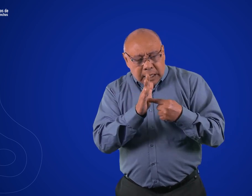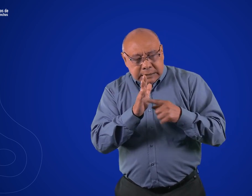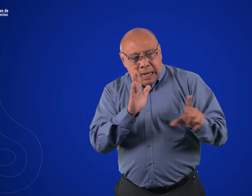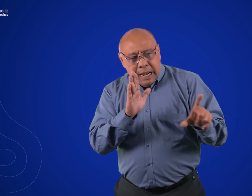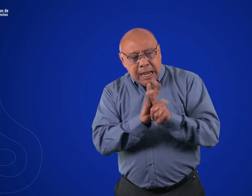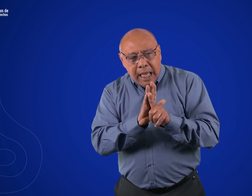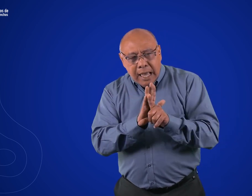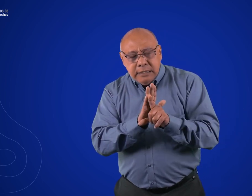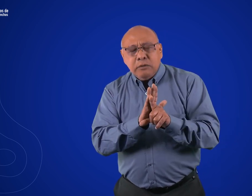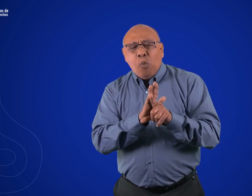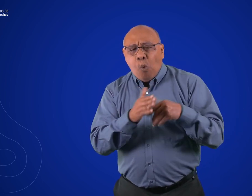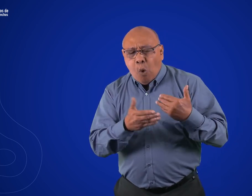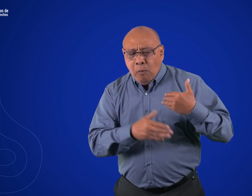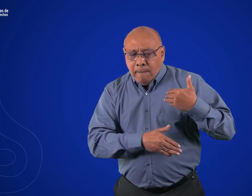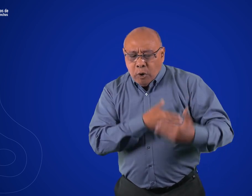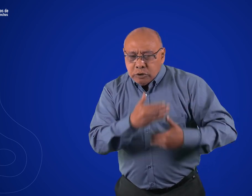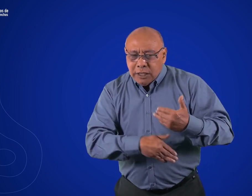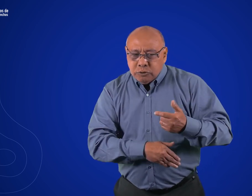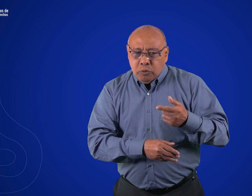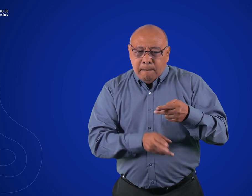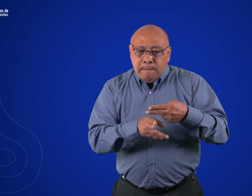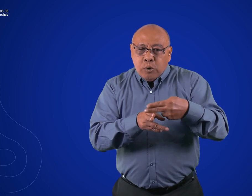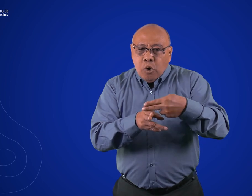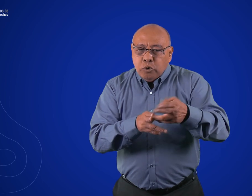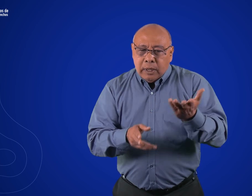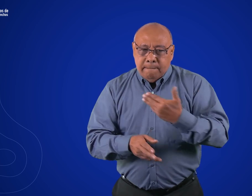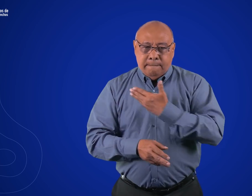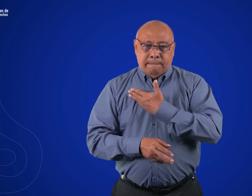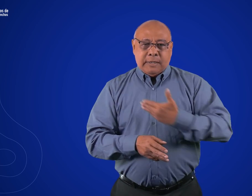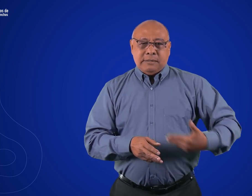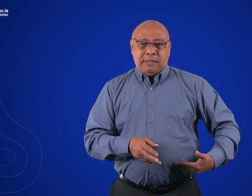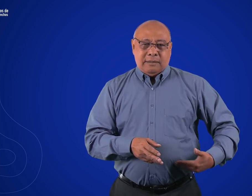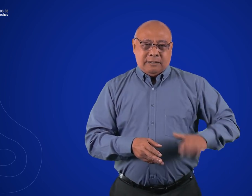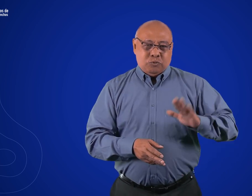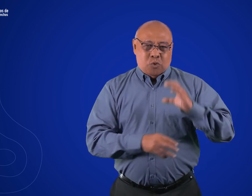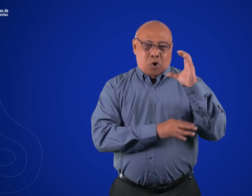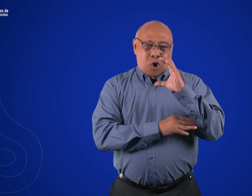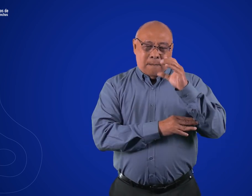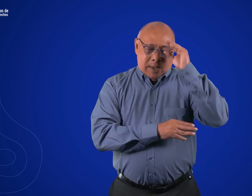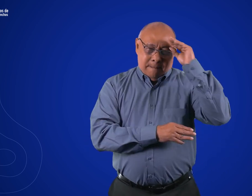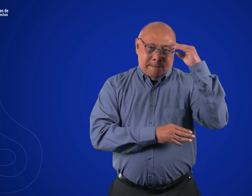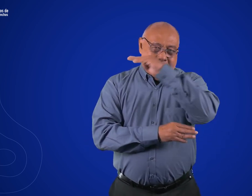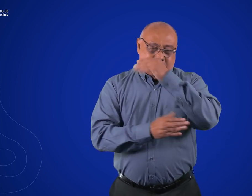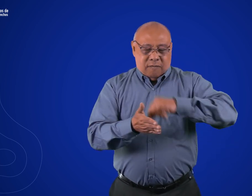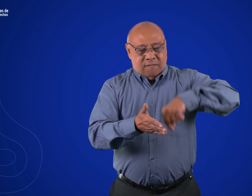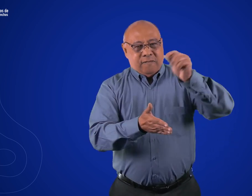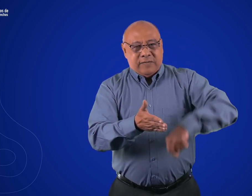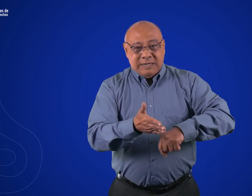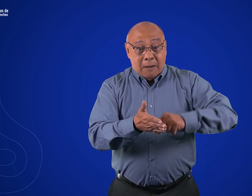proyecto de ley y todo su proceso, ya que ahora pasa a sanción presidencial por parte del mandatario de